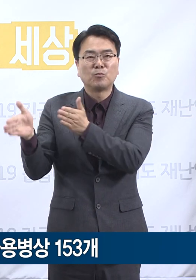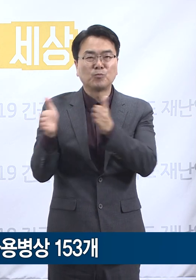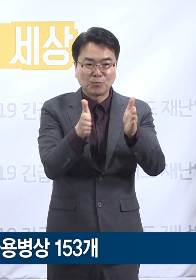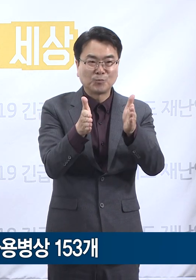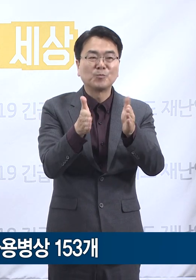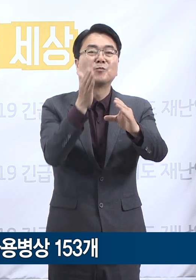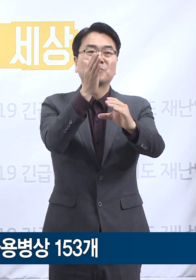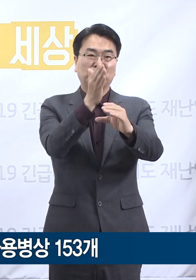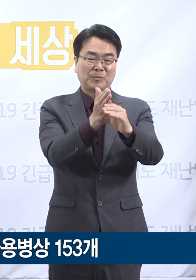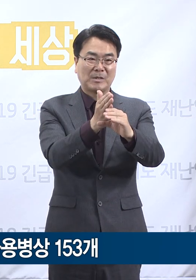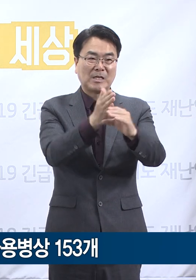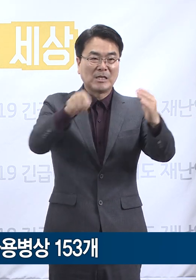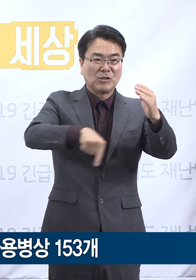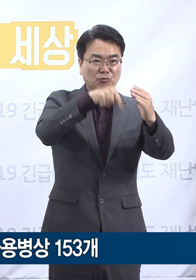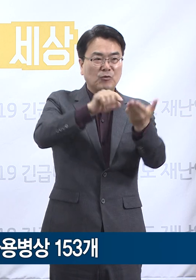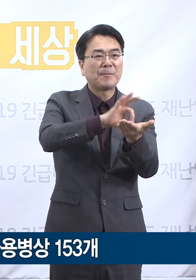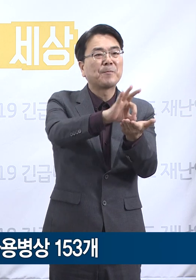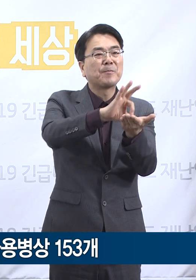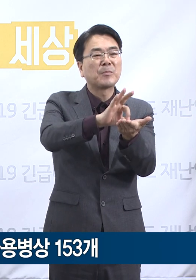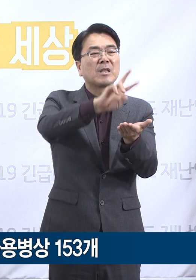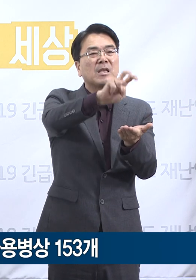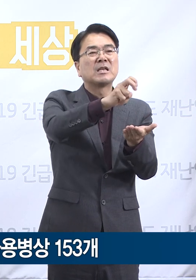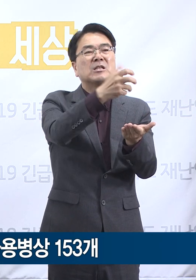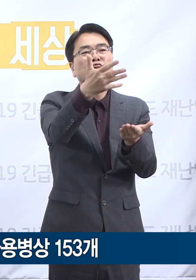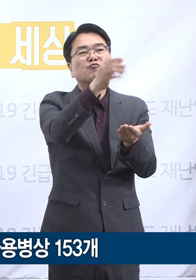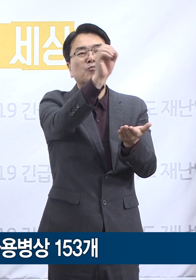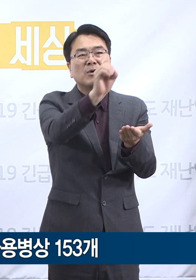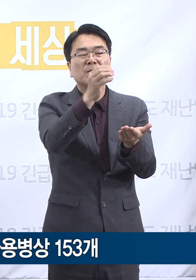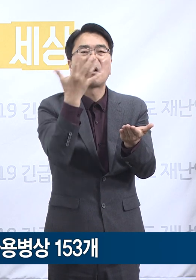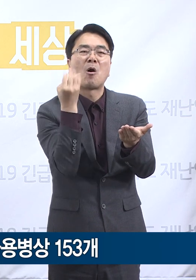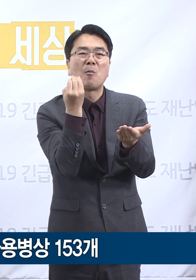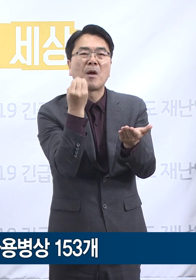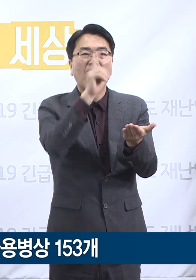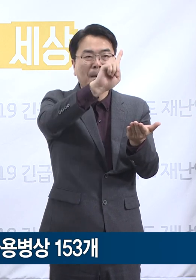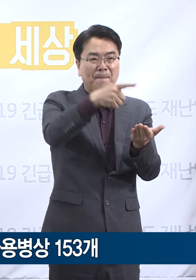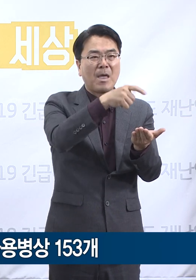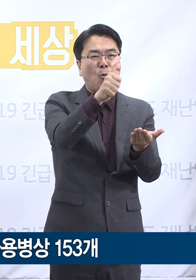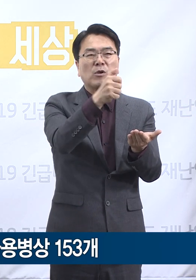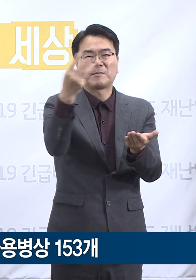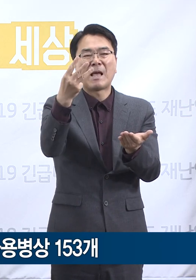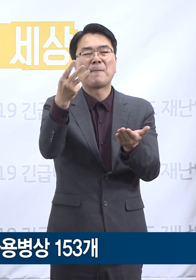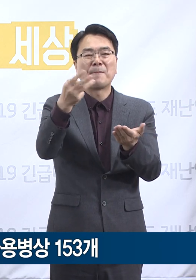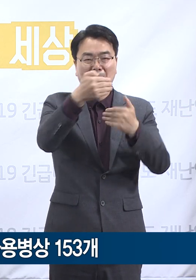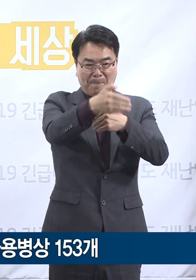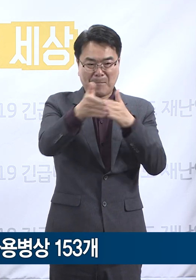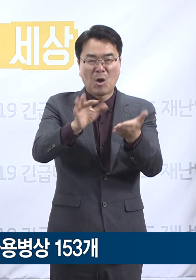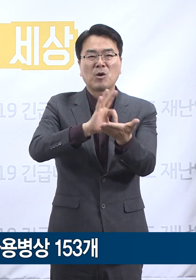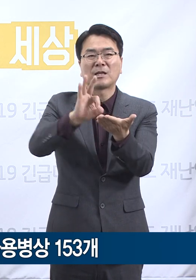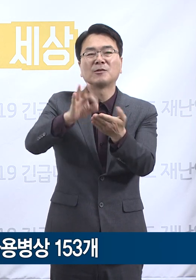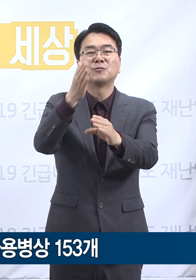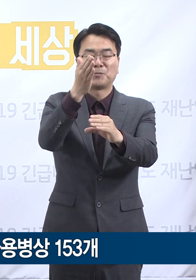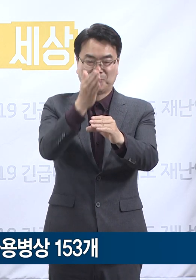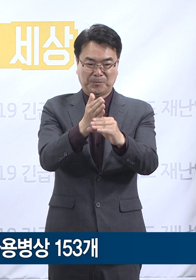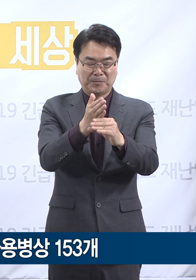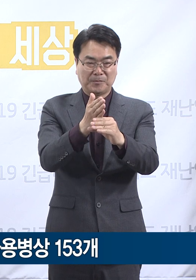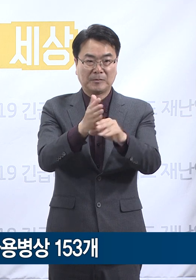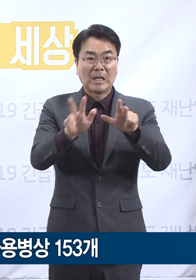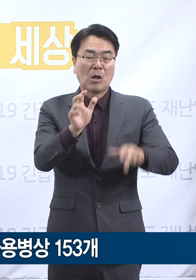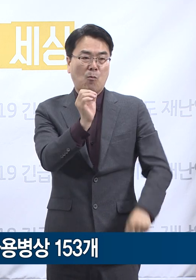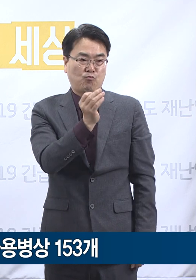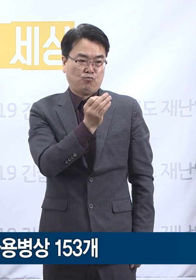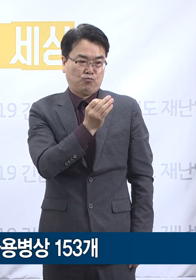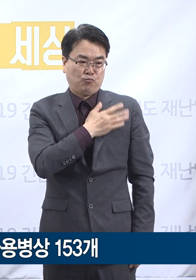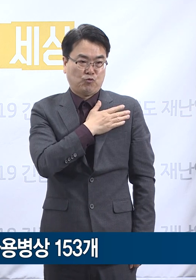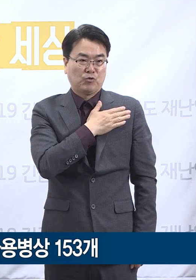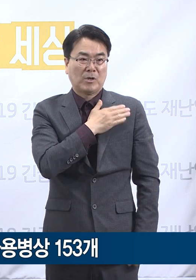현재 사용 중인 병상은 29%인 153병상입니다. 부천 쿠팡 물류센터